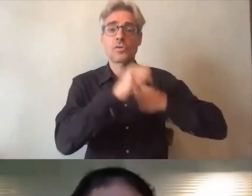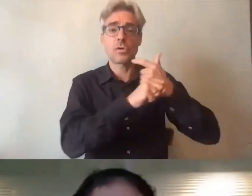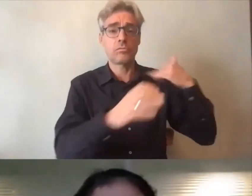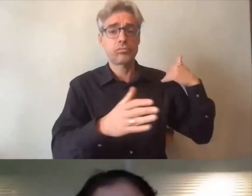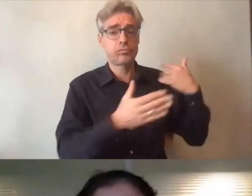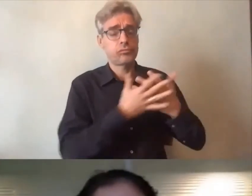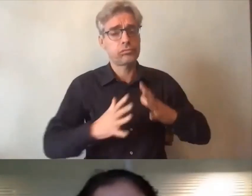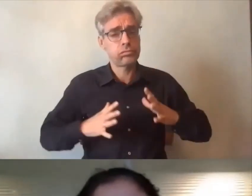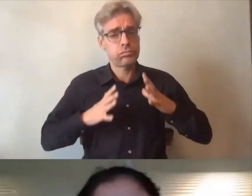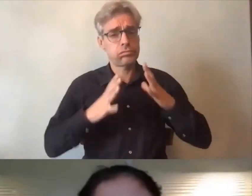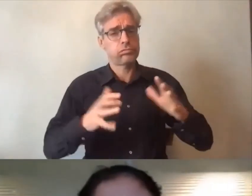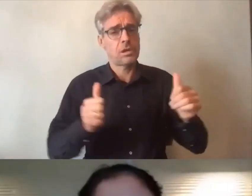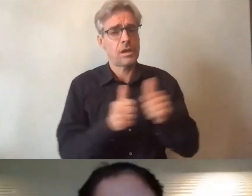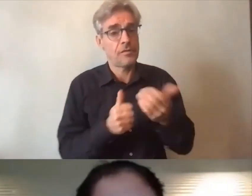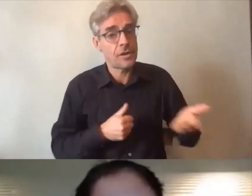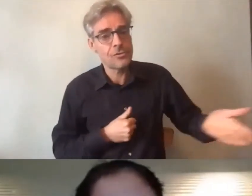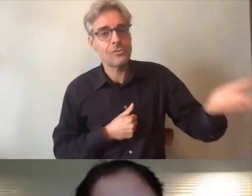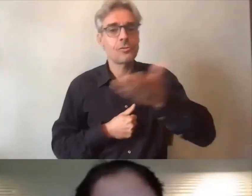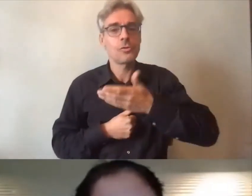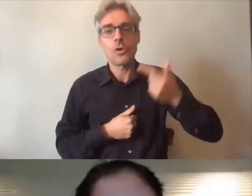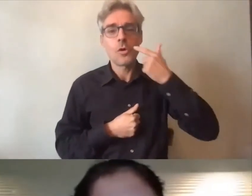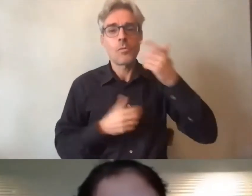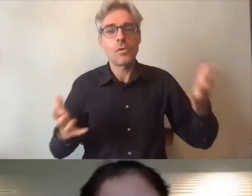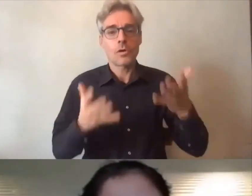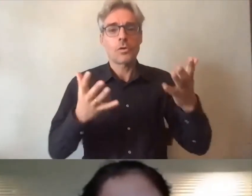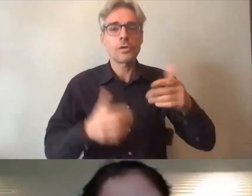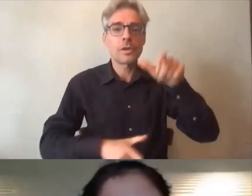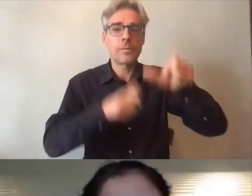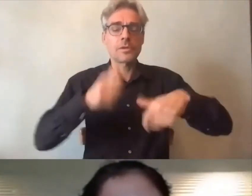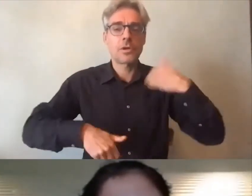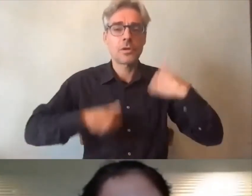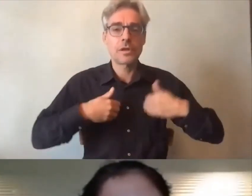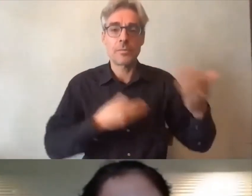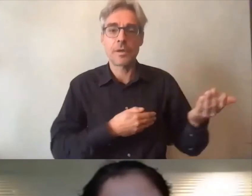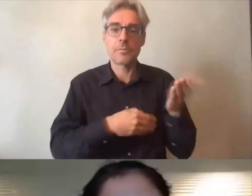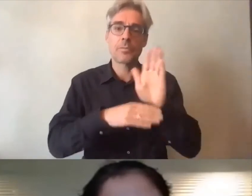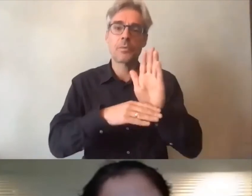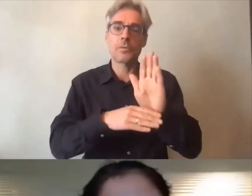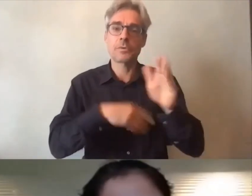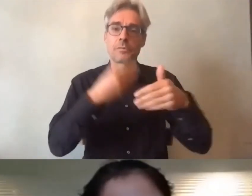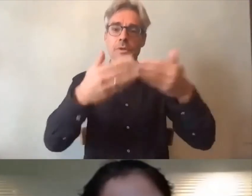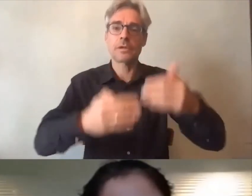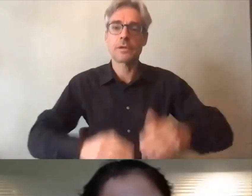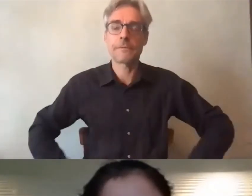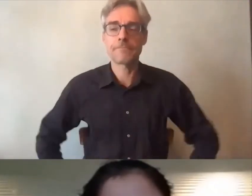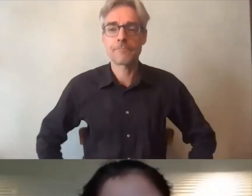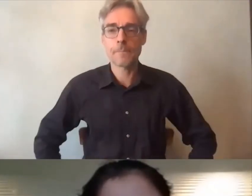investi à nos côtés pour promouvoir l'emploi des personnes handicapées donc c'est l'occasion de vous présenter présidente